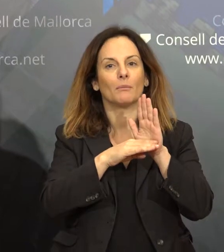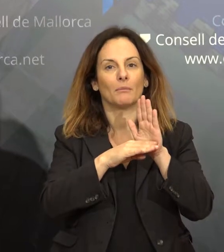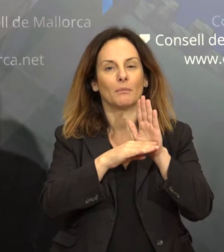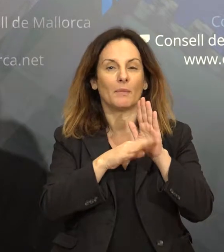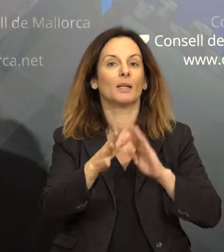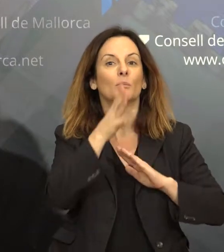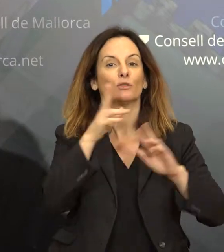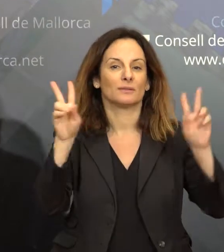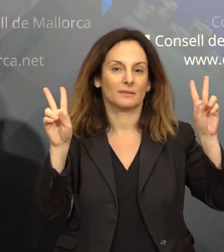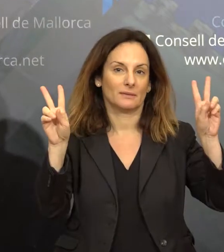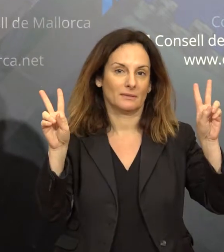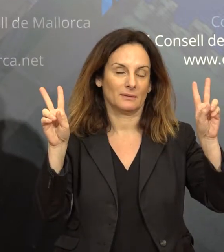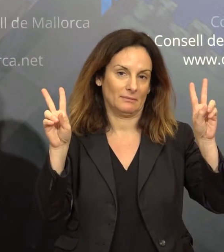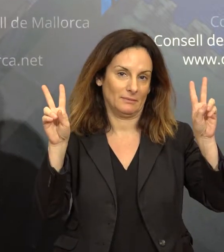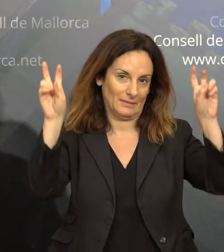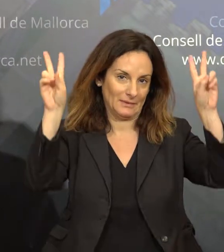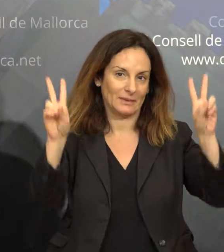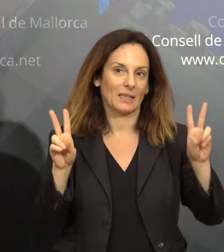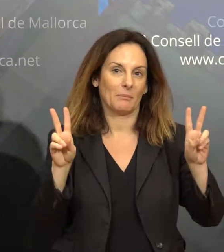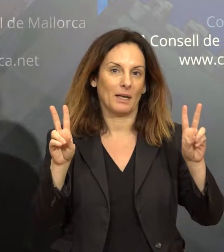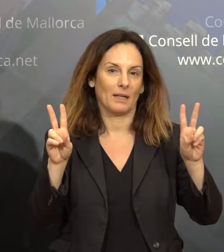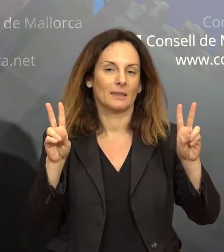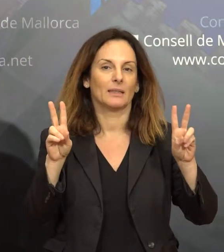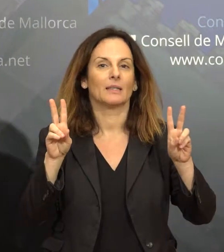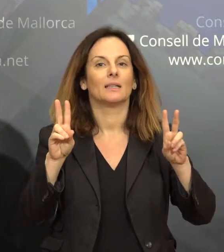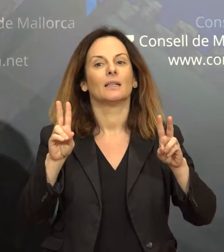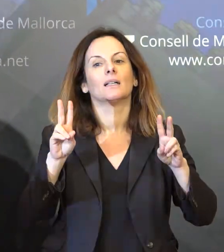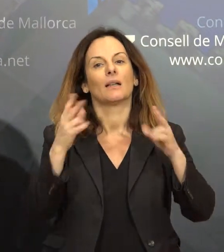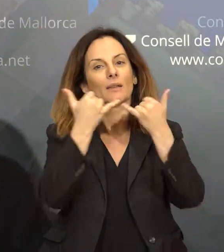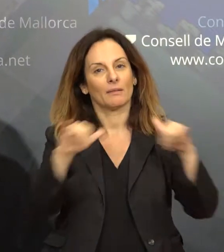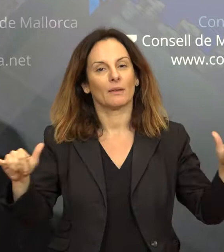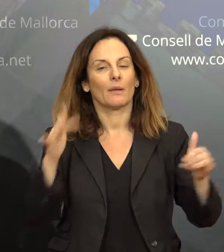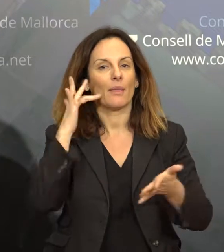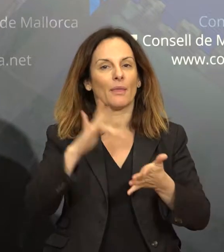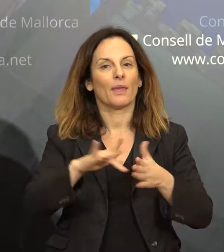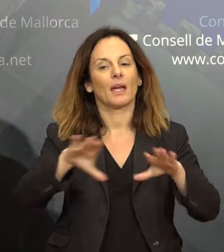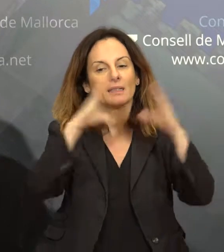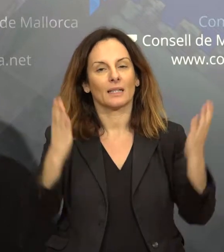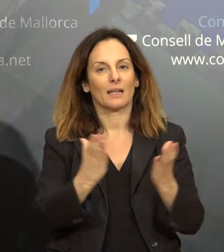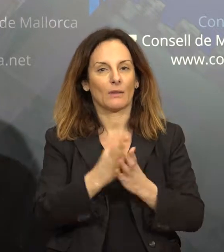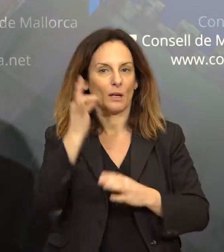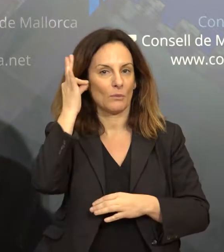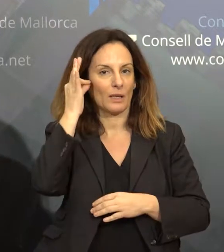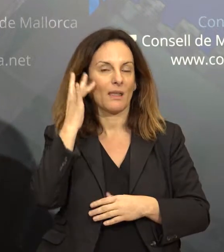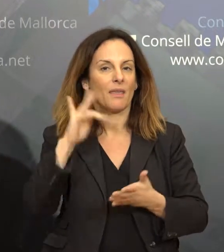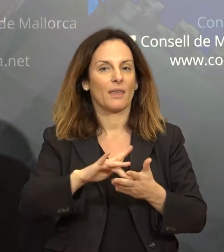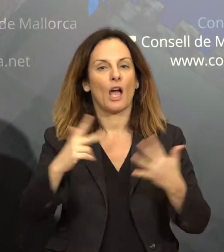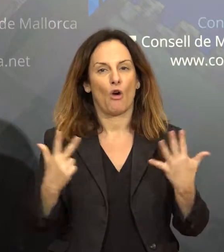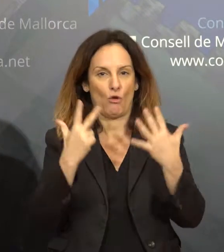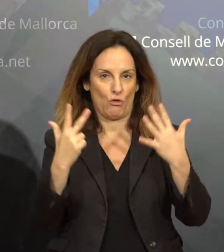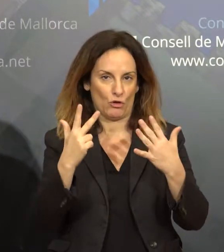celebrarà i que impulsarà el Consell de Mallorca per celebrar el Dia Internacional de les Dones el dia 8 de març.